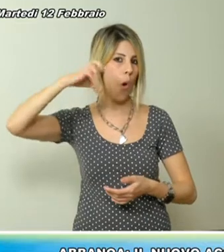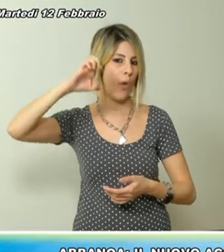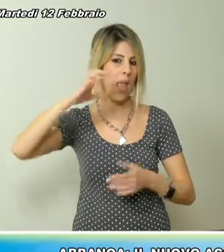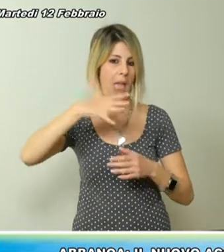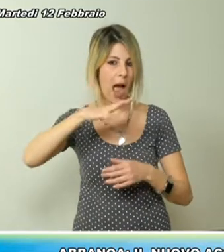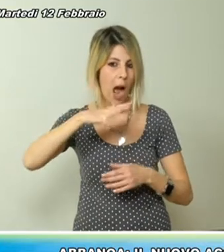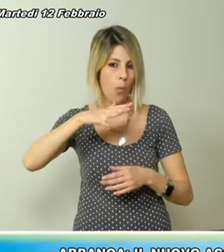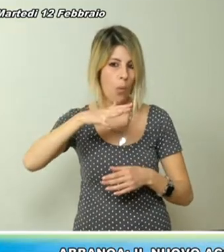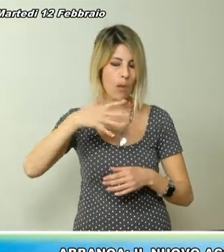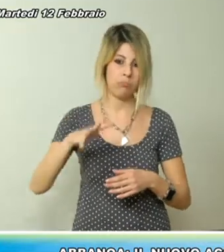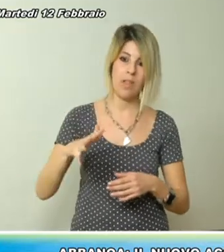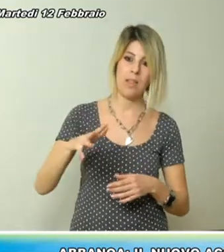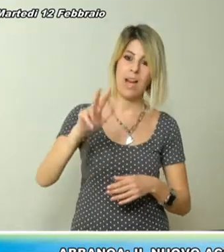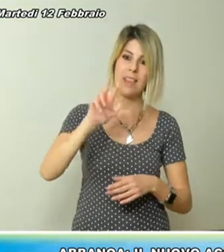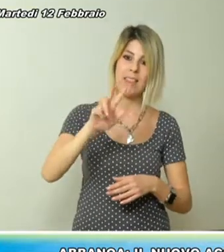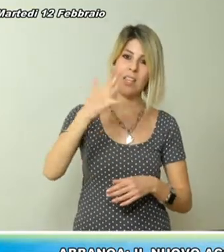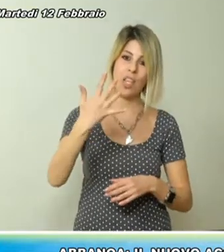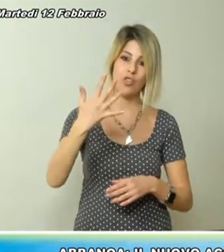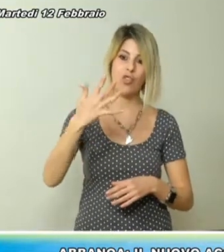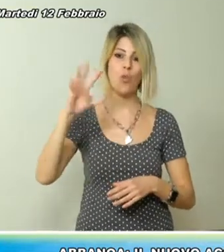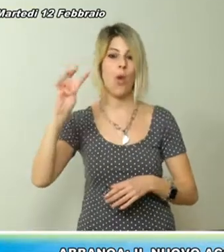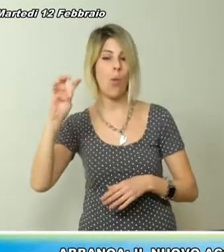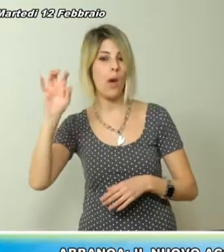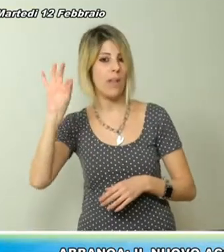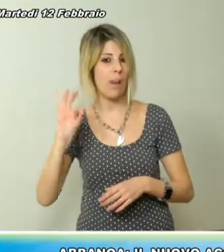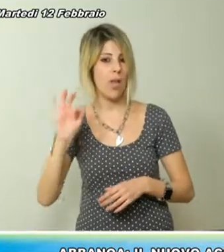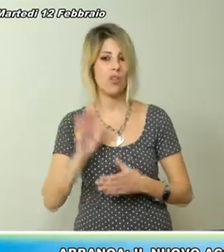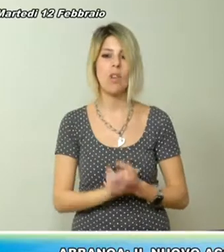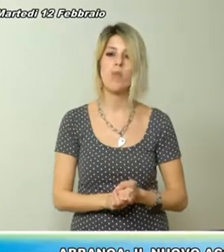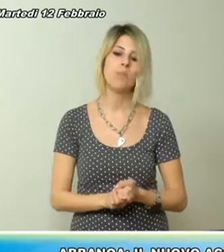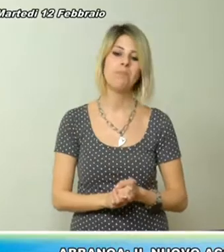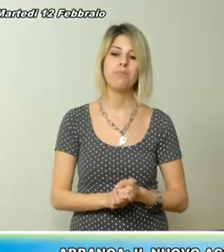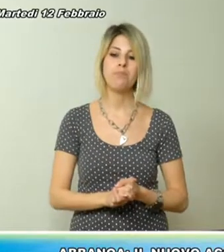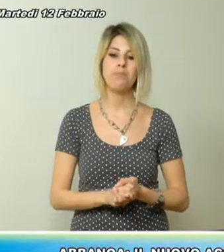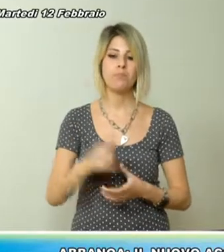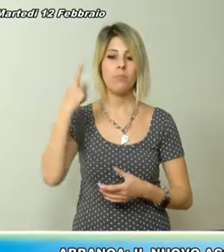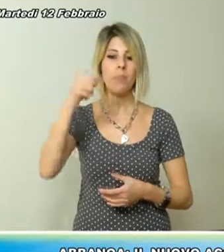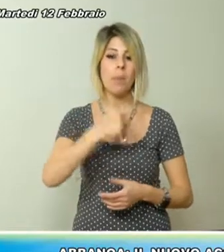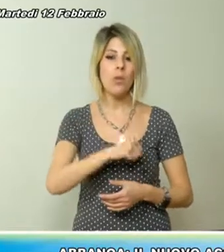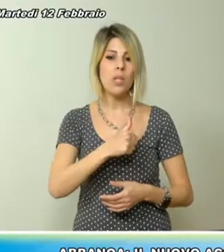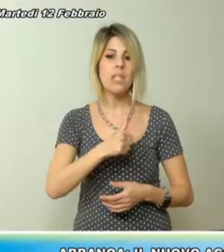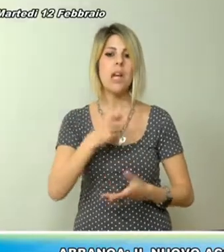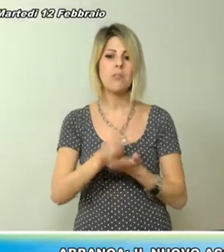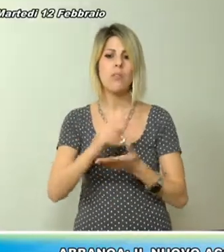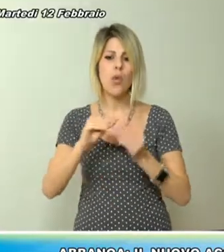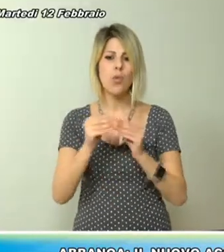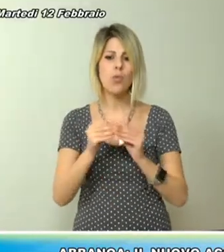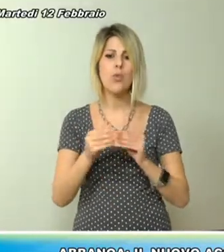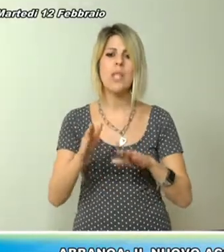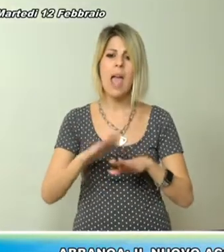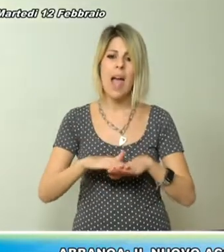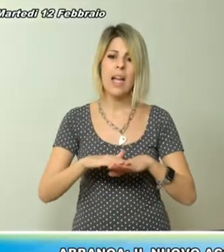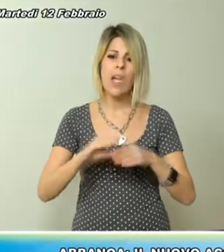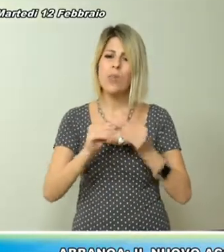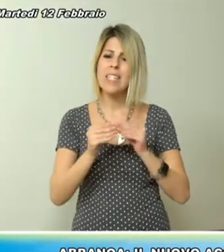Per quanto riguarda l'Oristanese, si sta portando avanti la realizzazione di un sistema integrato che farà